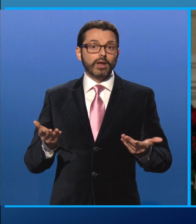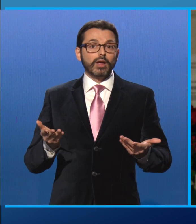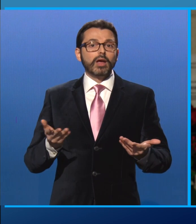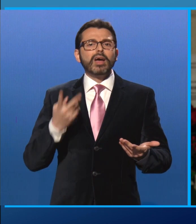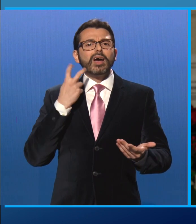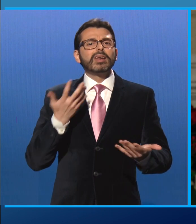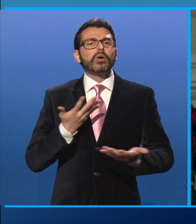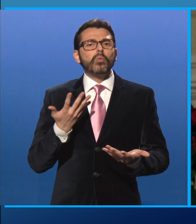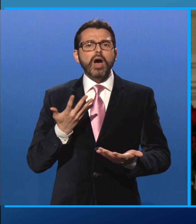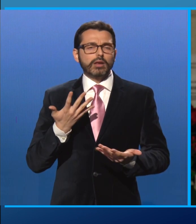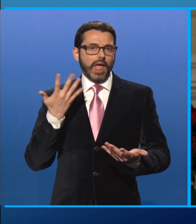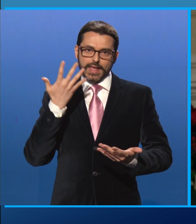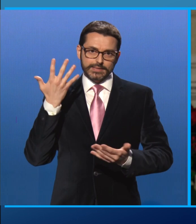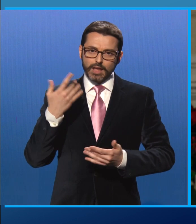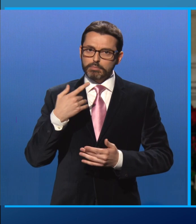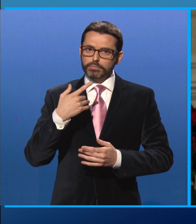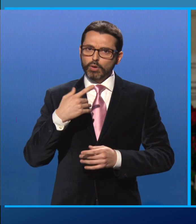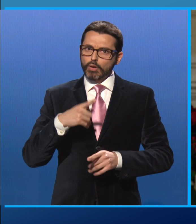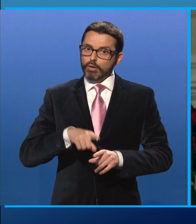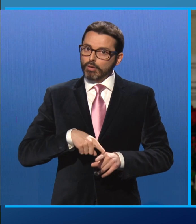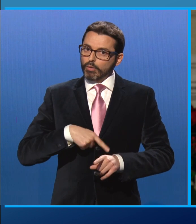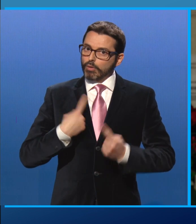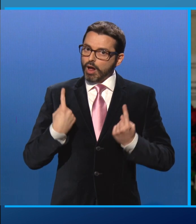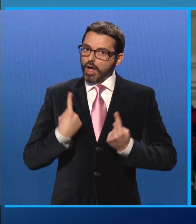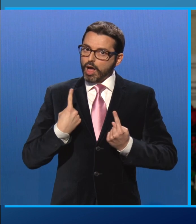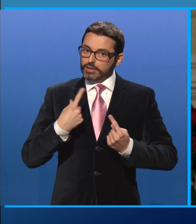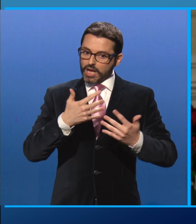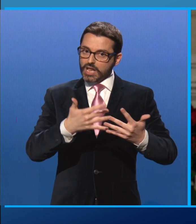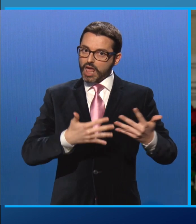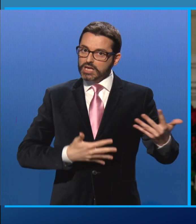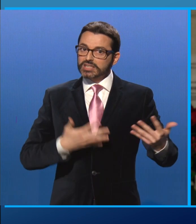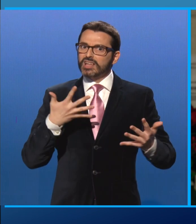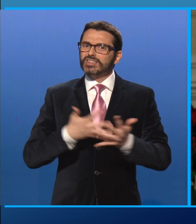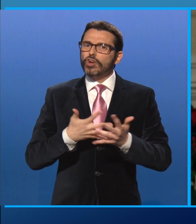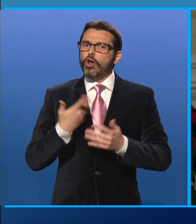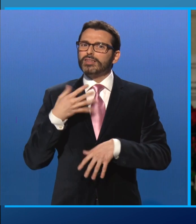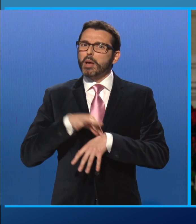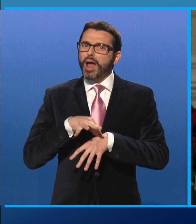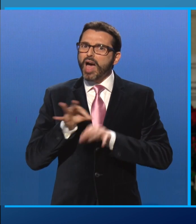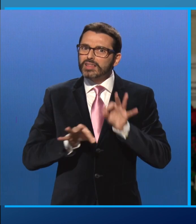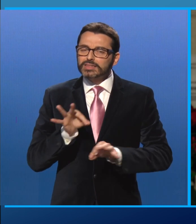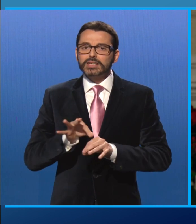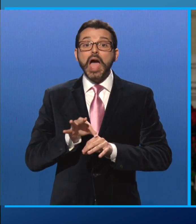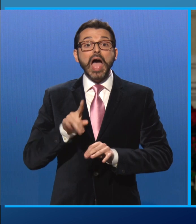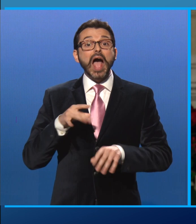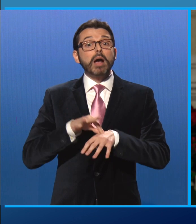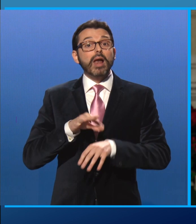le lunghe liste di attesa e le difficoltà di curare le malattie, anche quelle rare, l